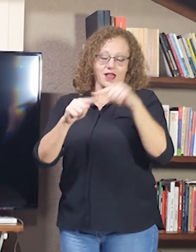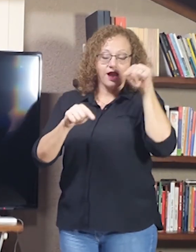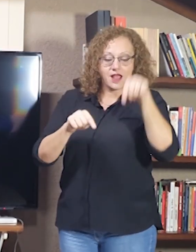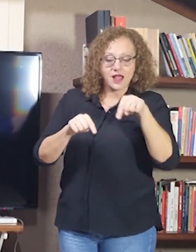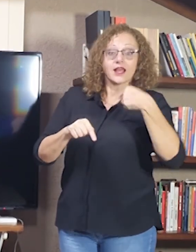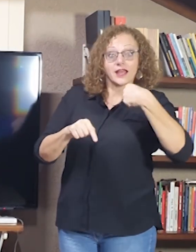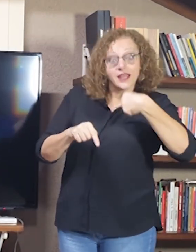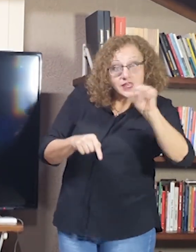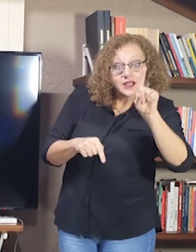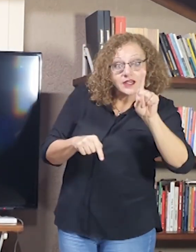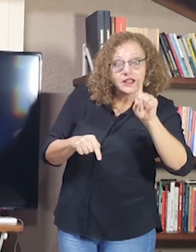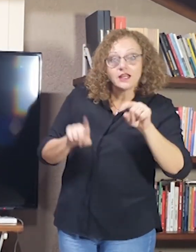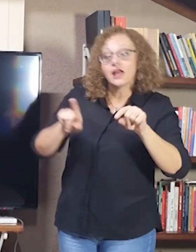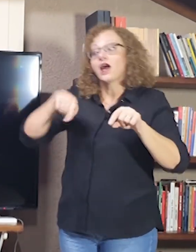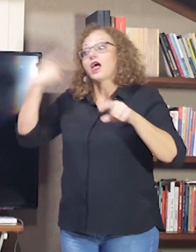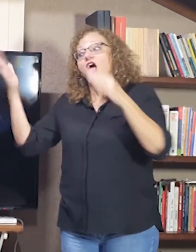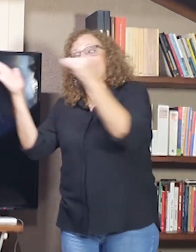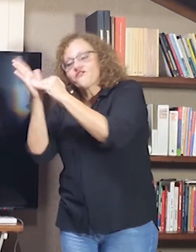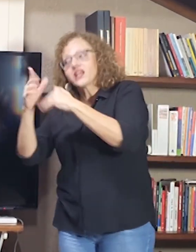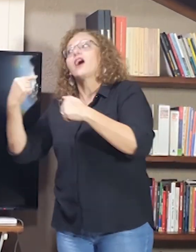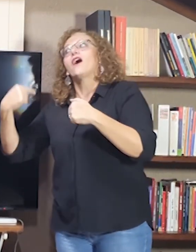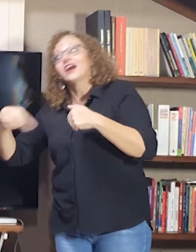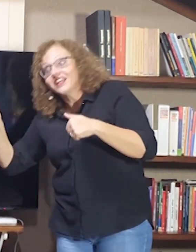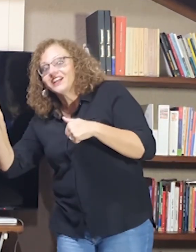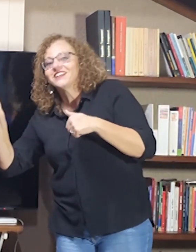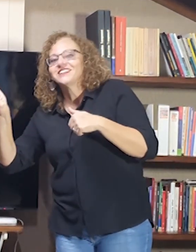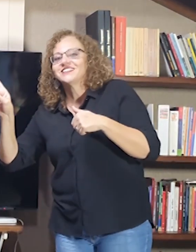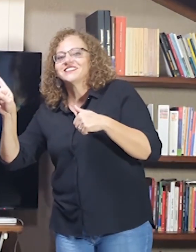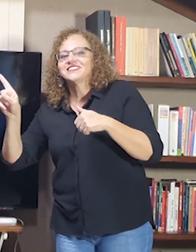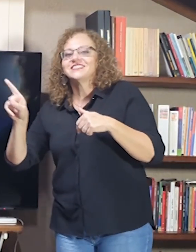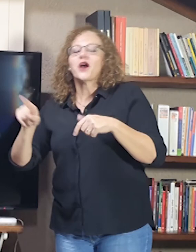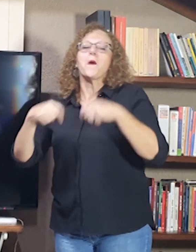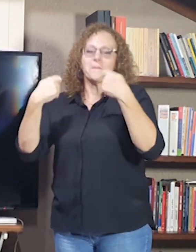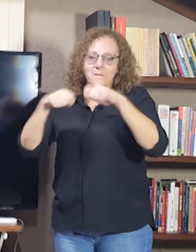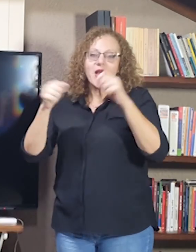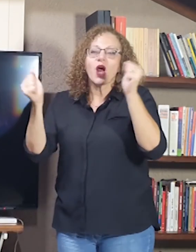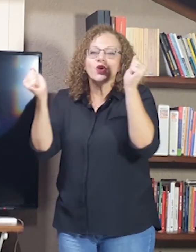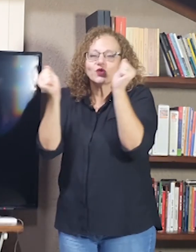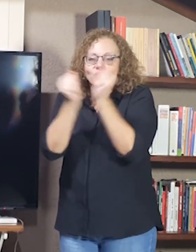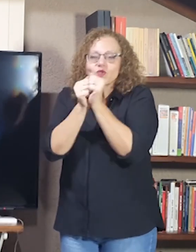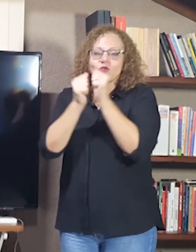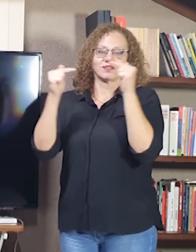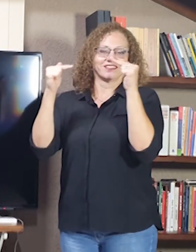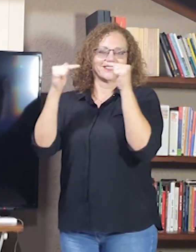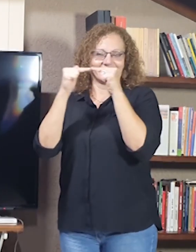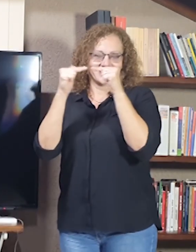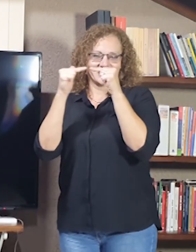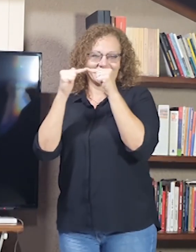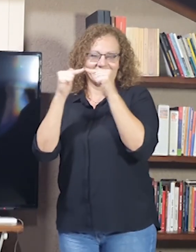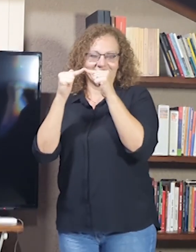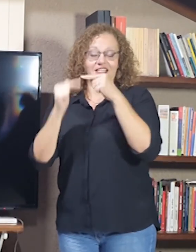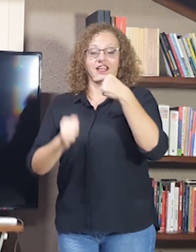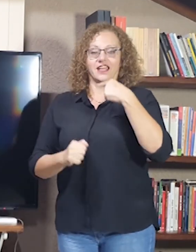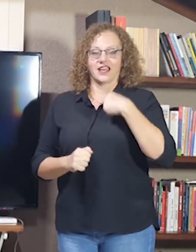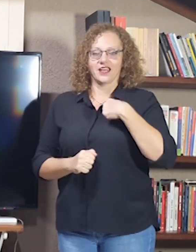Ir a Curitiba. Percebam que isso forma o foco, marca a concordância.